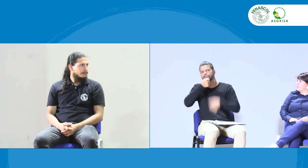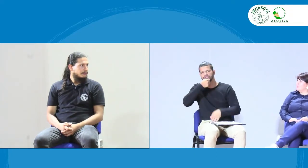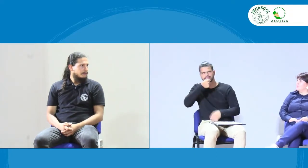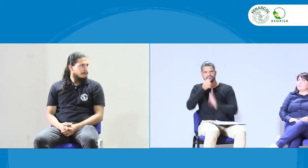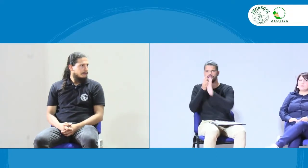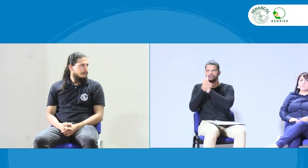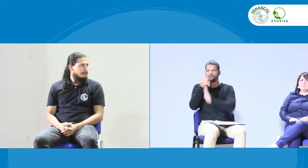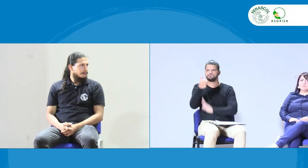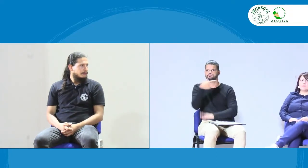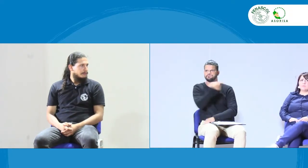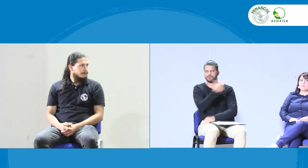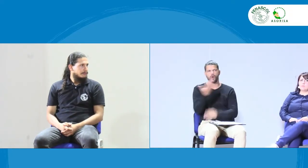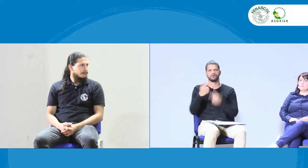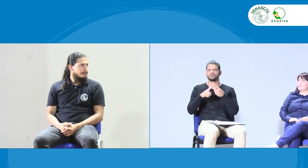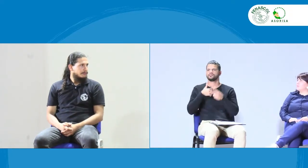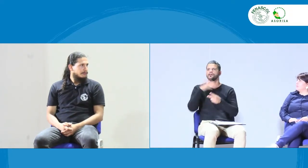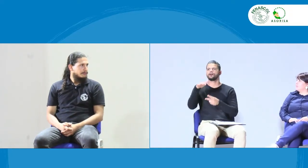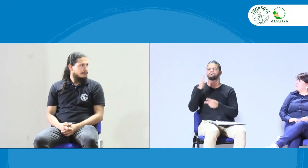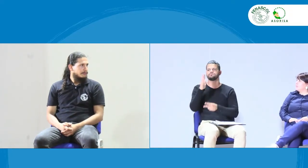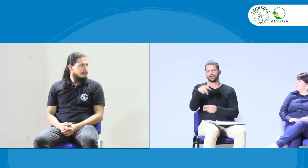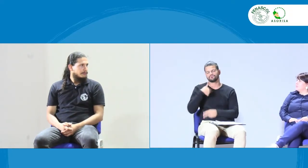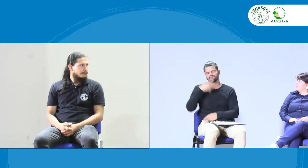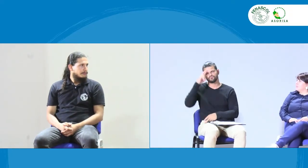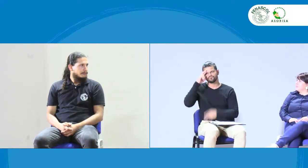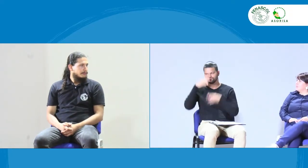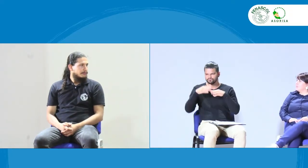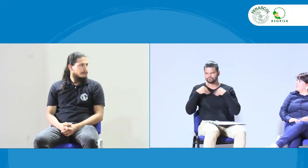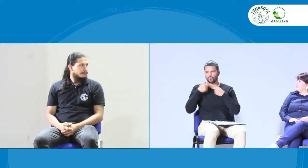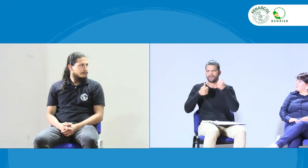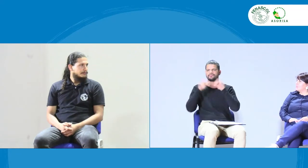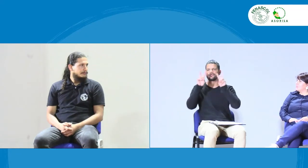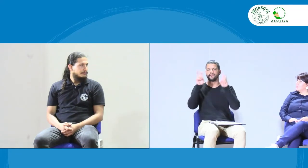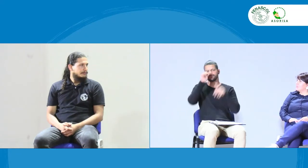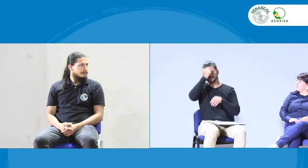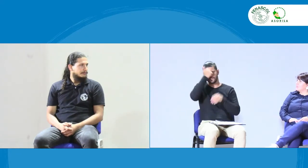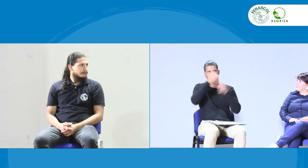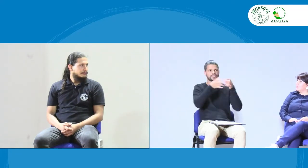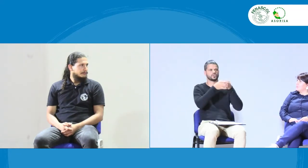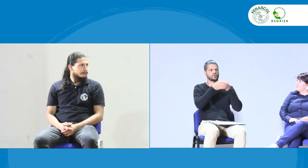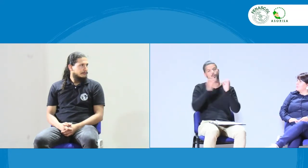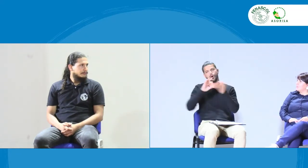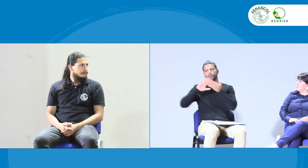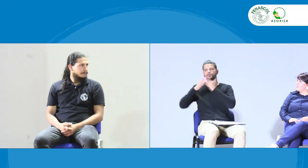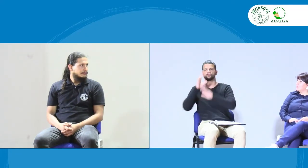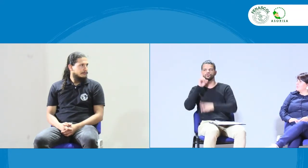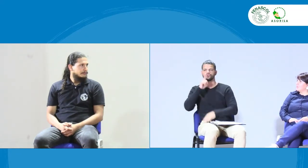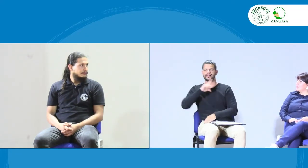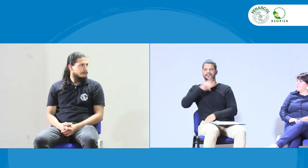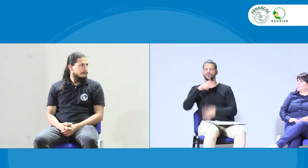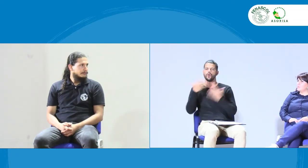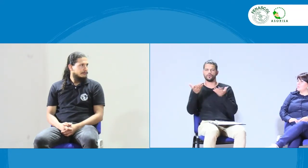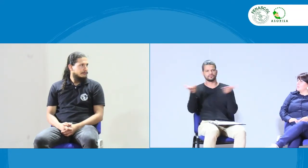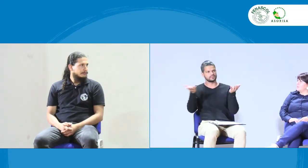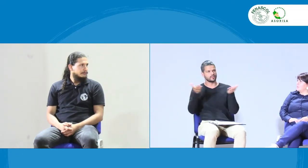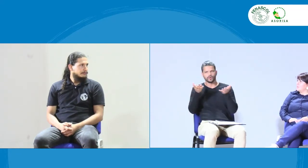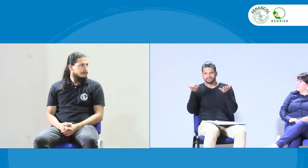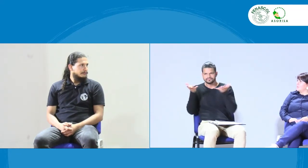puede también hacer como esta difusión en entrevistas o demás, tener como esta conciencia de decir, mira, la principal